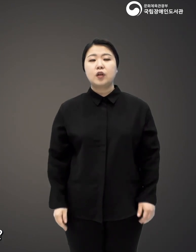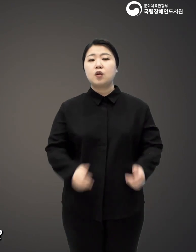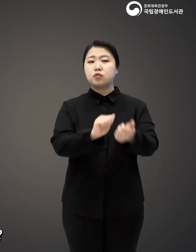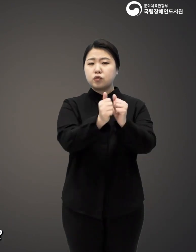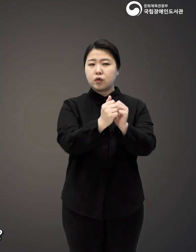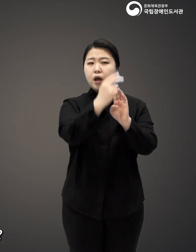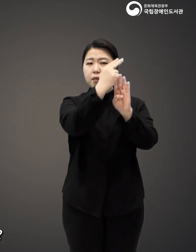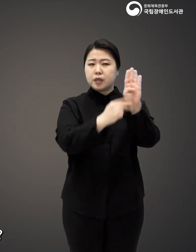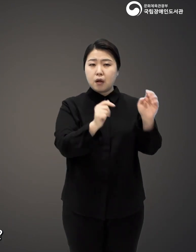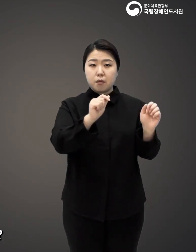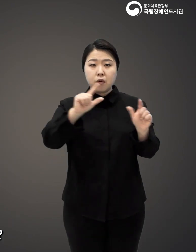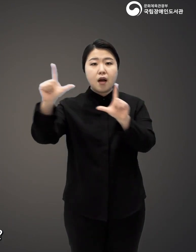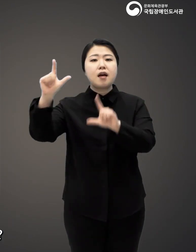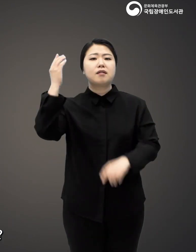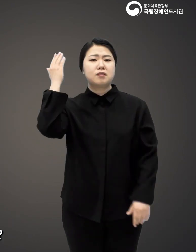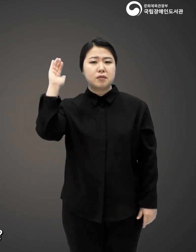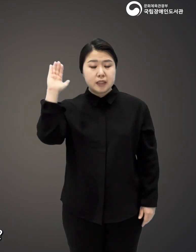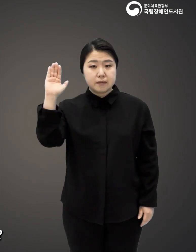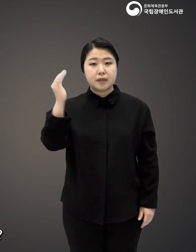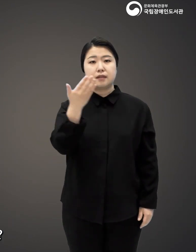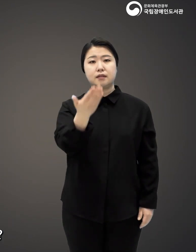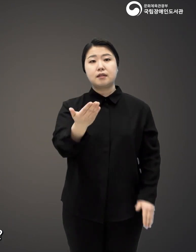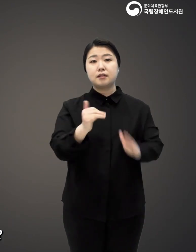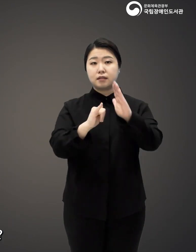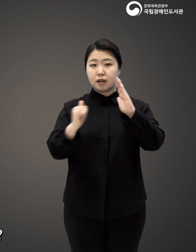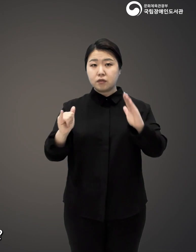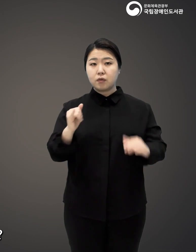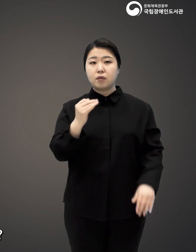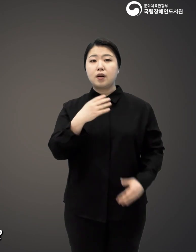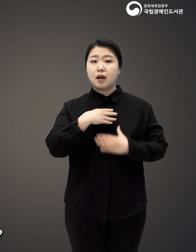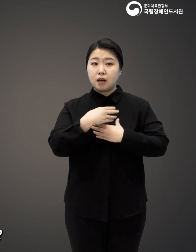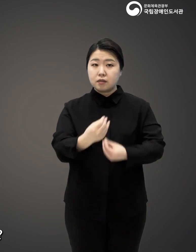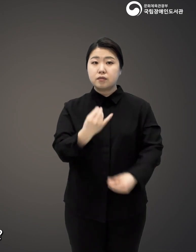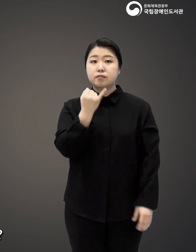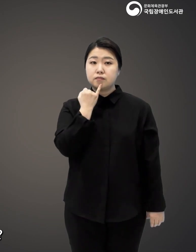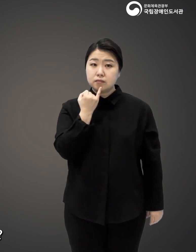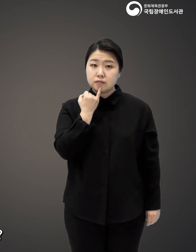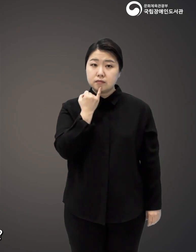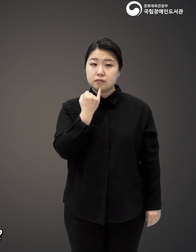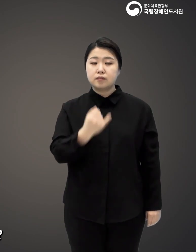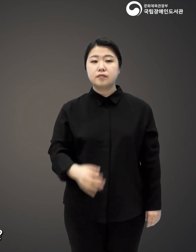주식과 비트코인의 시대, 당신의 가족은 안녕하십니까?